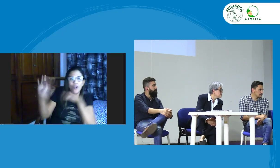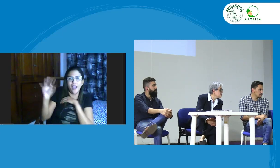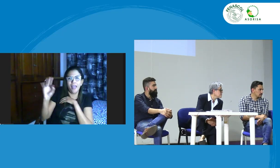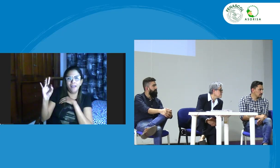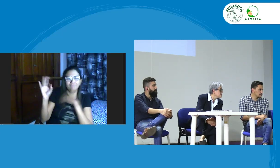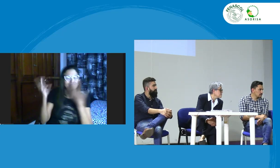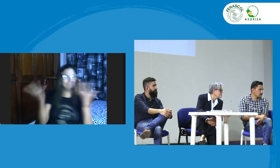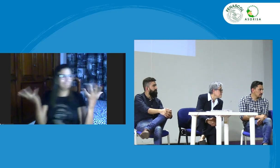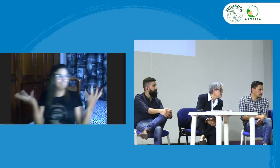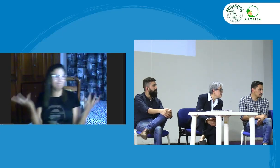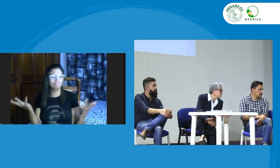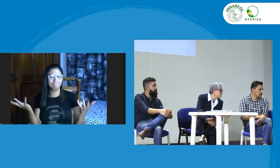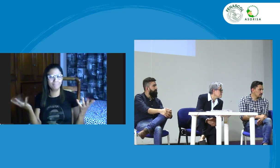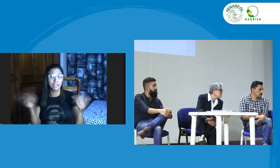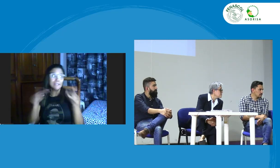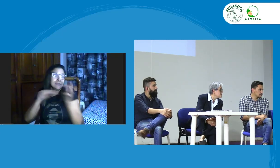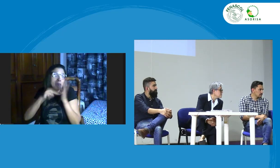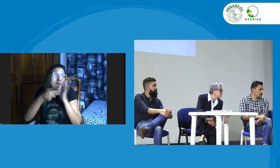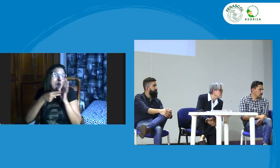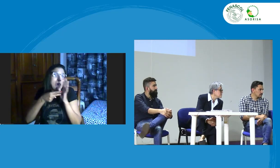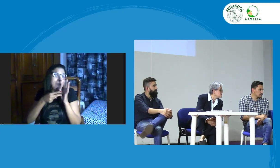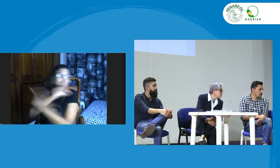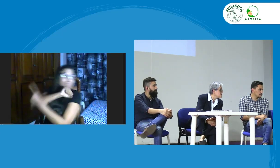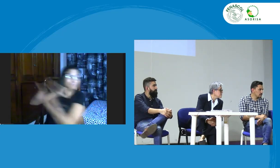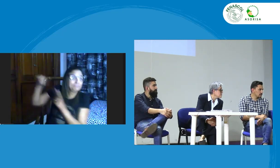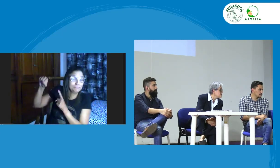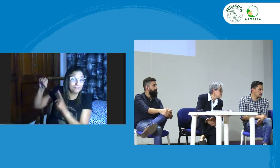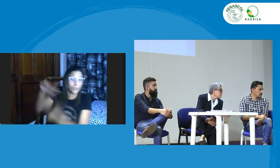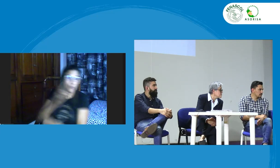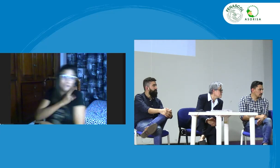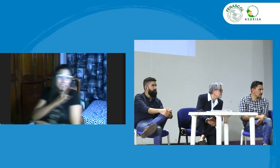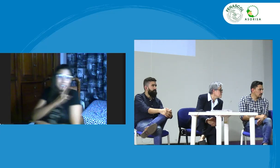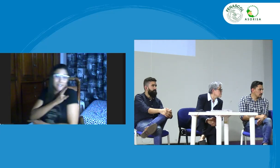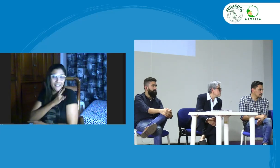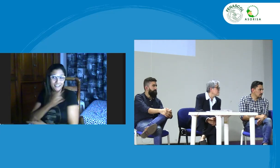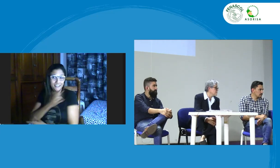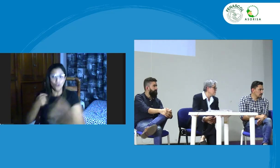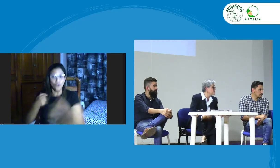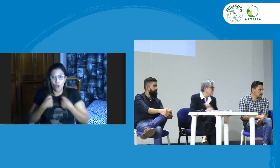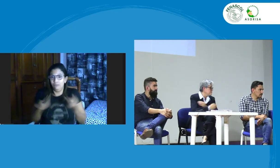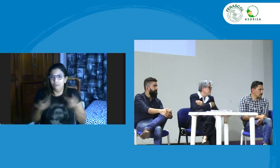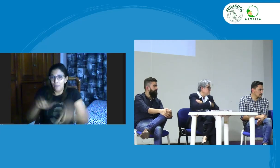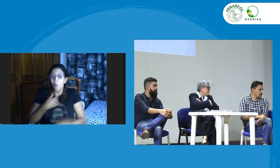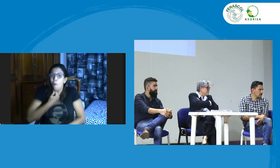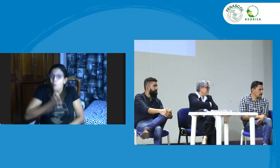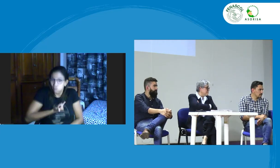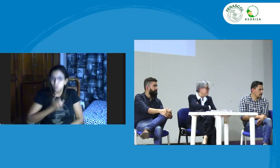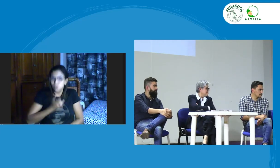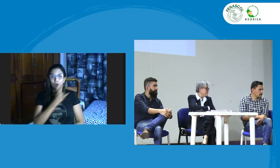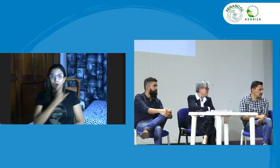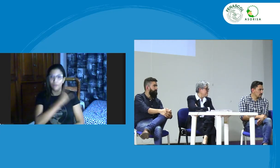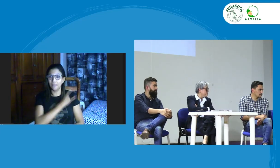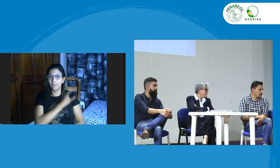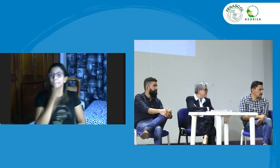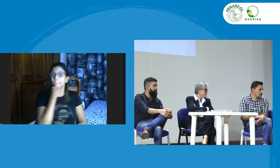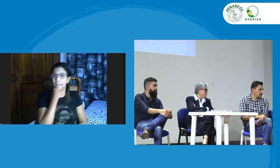llevan años hablando de este tema y por qué no son invitados no podemos ignorar a la educación superior ¿sí?